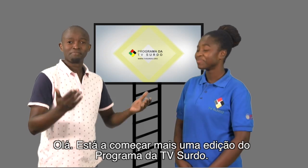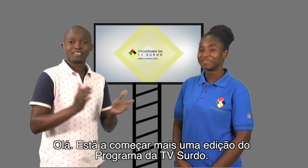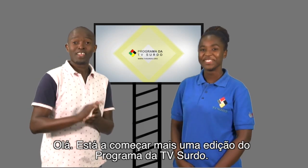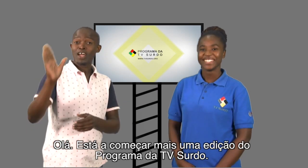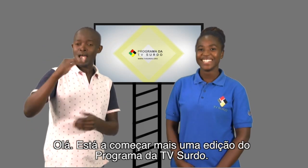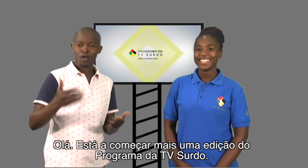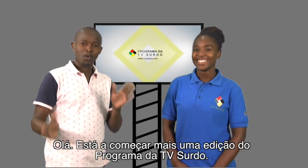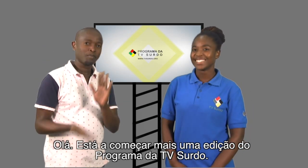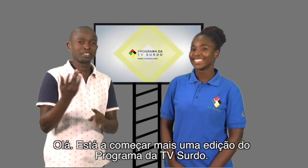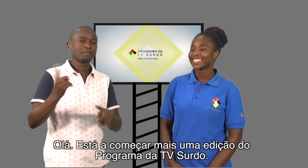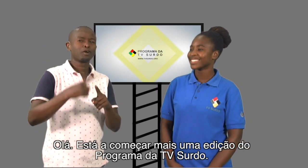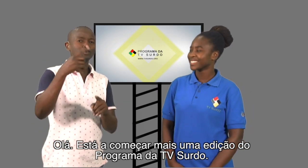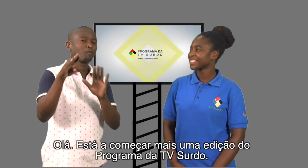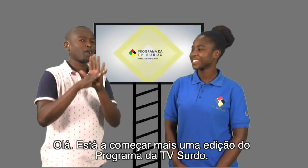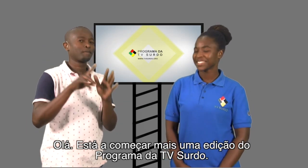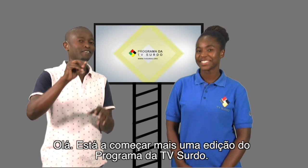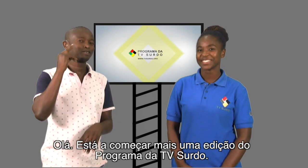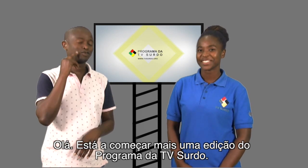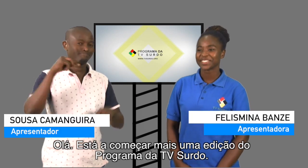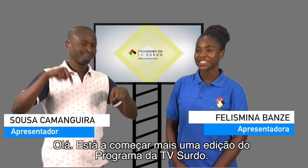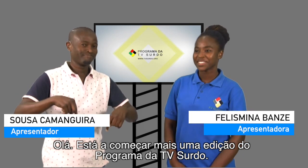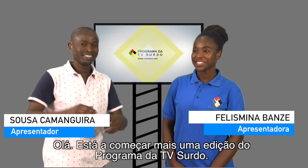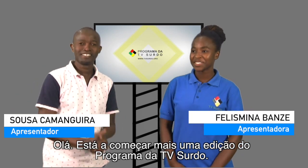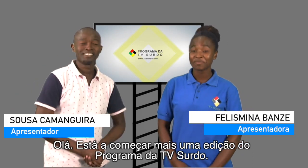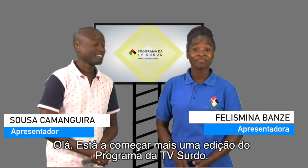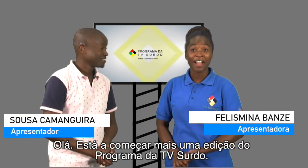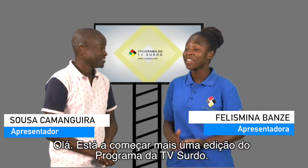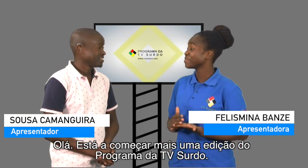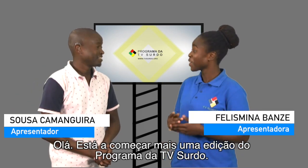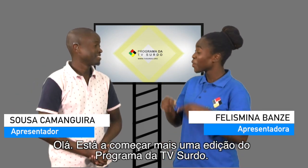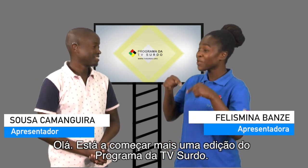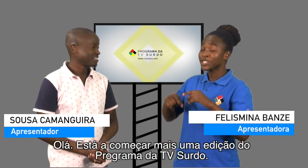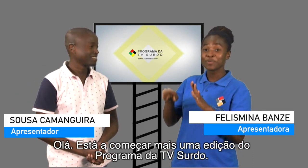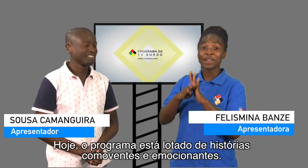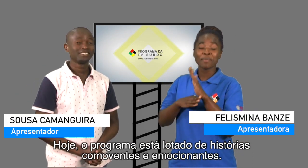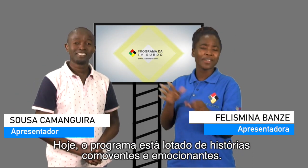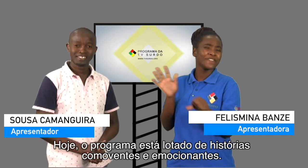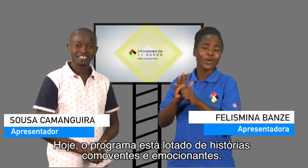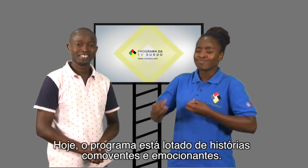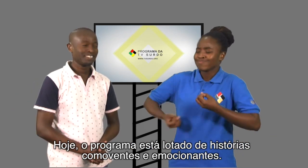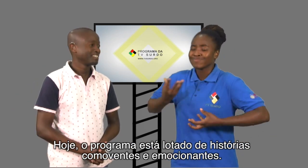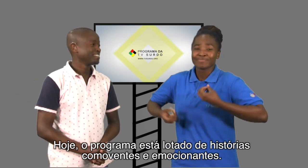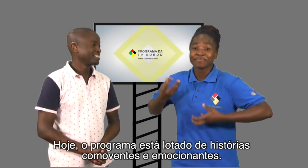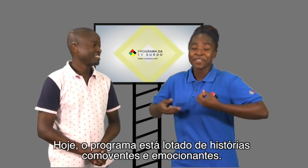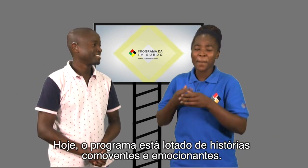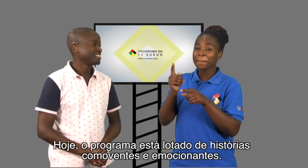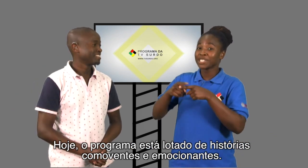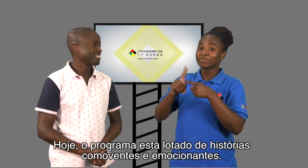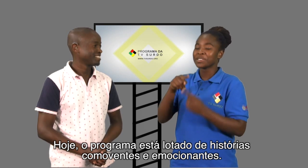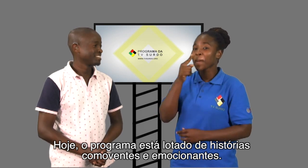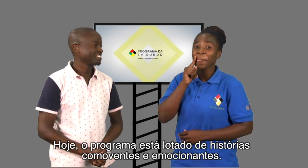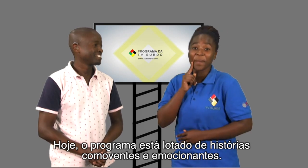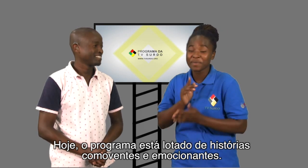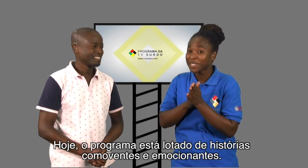Olá, está a começar mais uma edição do programa da TV Surdo. Hoje o programa está lotado